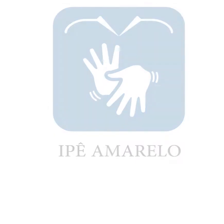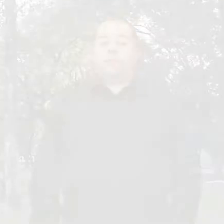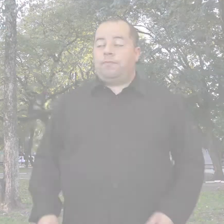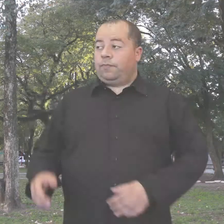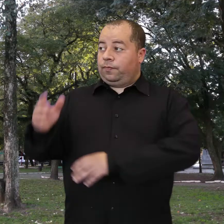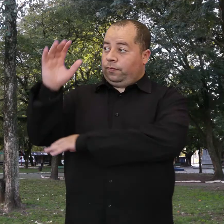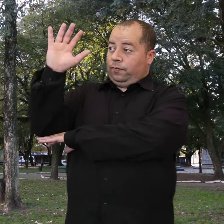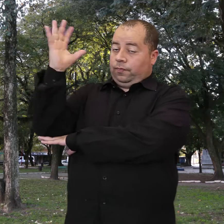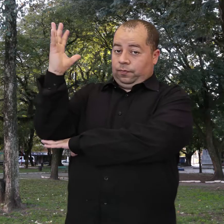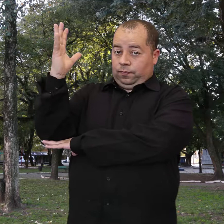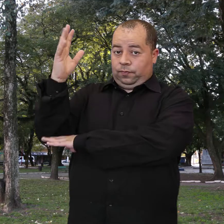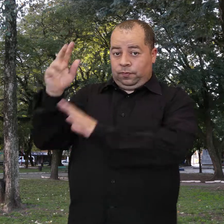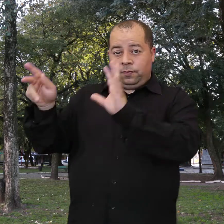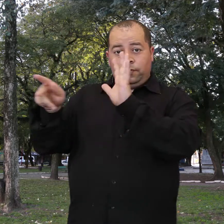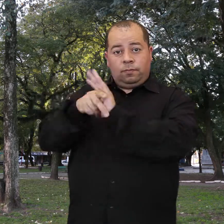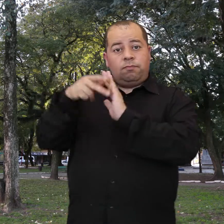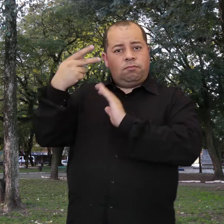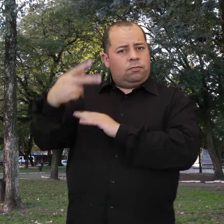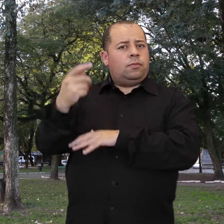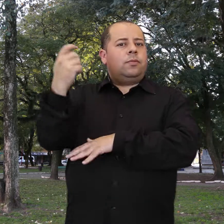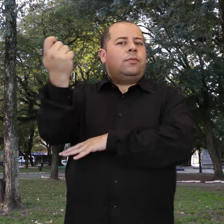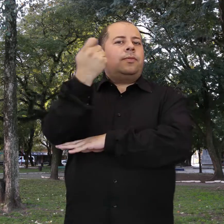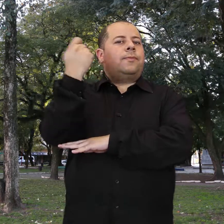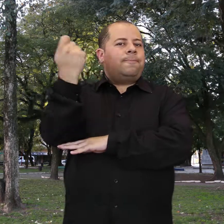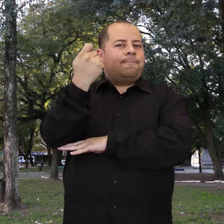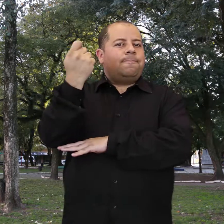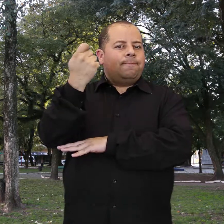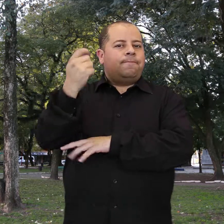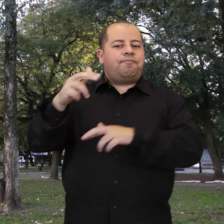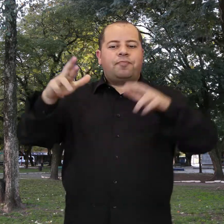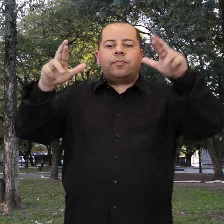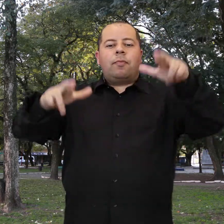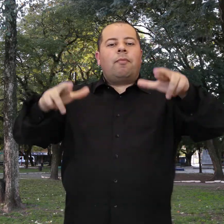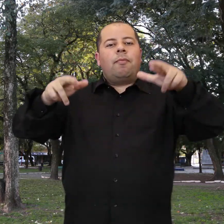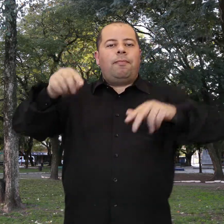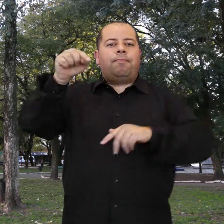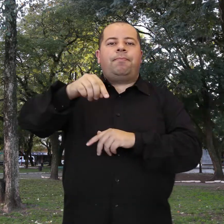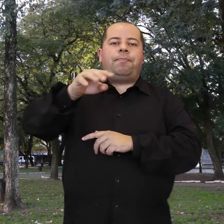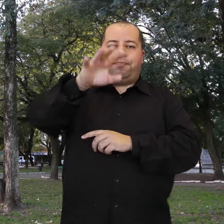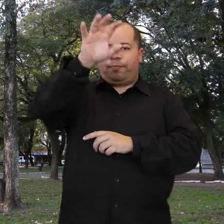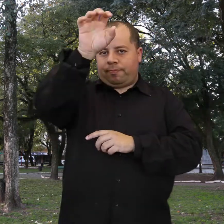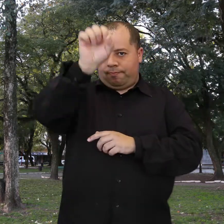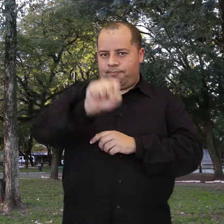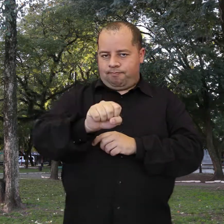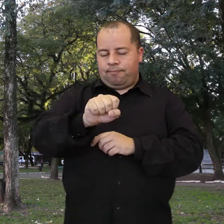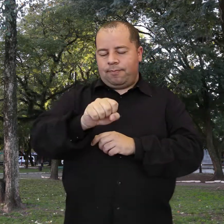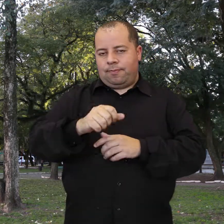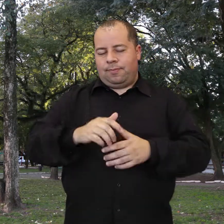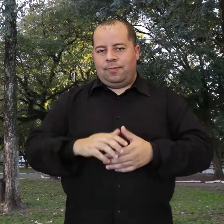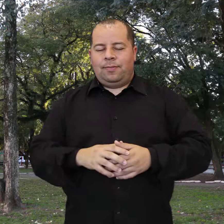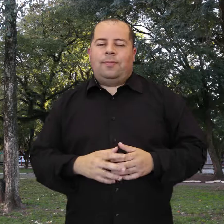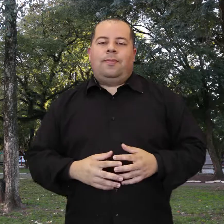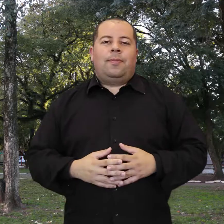O Ipê amarelo é uma árvore nativa. Isto é, que é natural do nosso ecossistema.